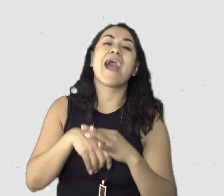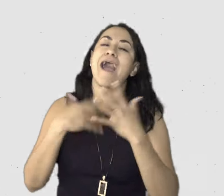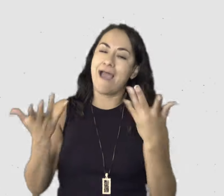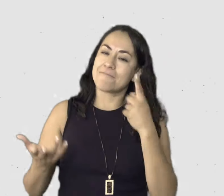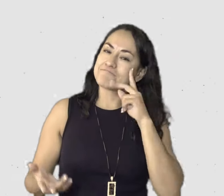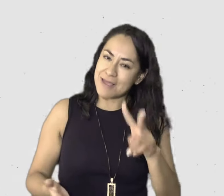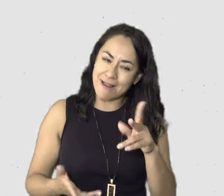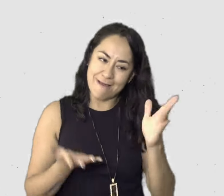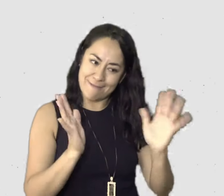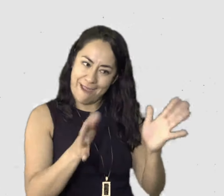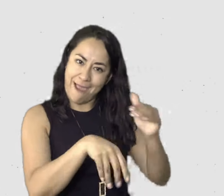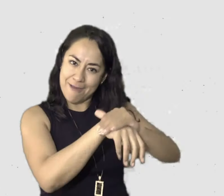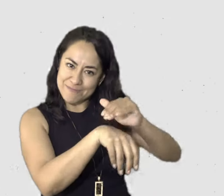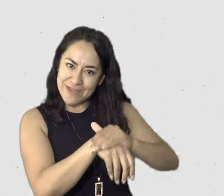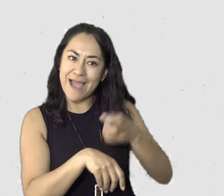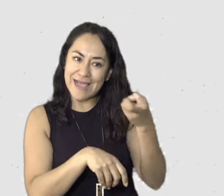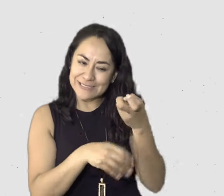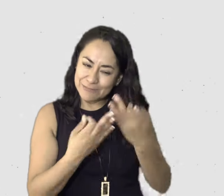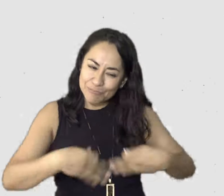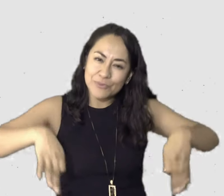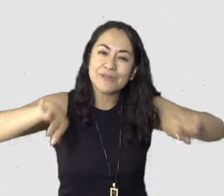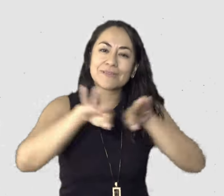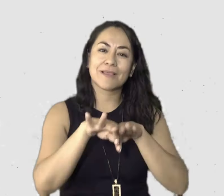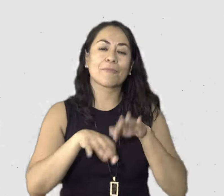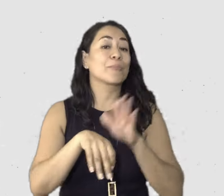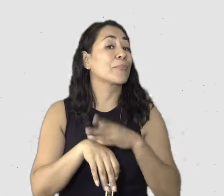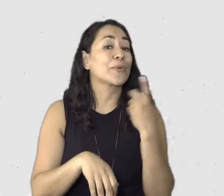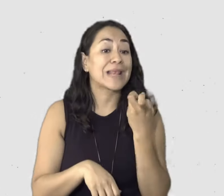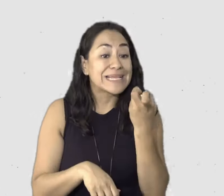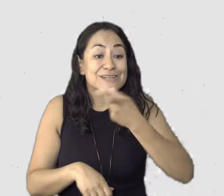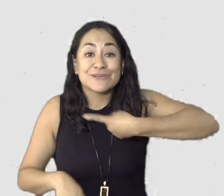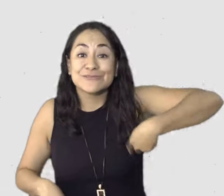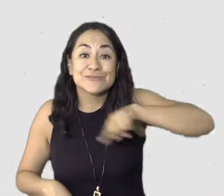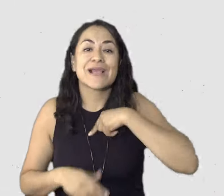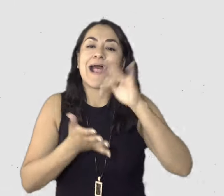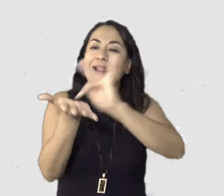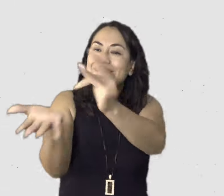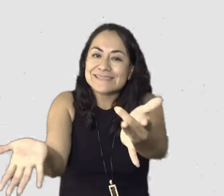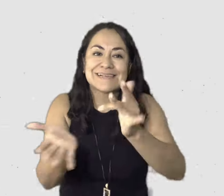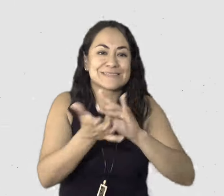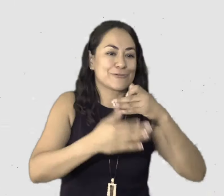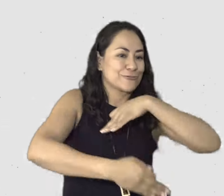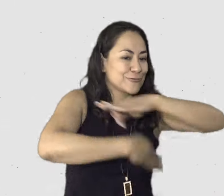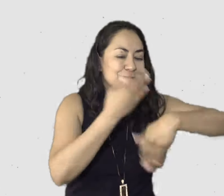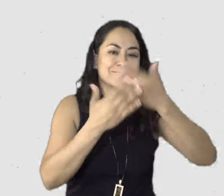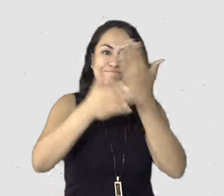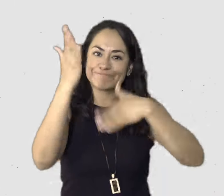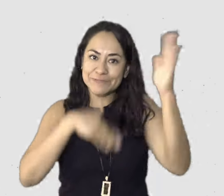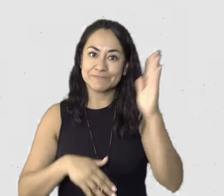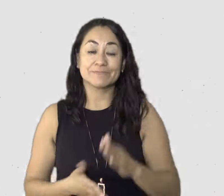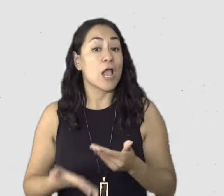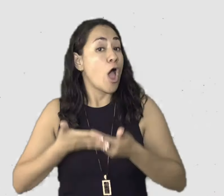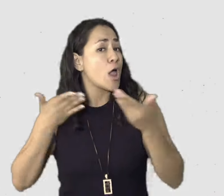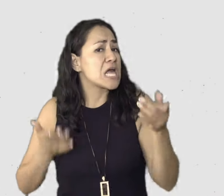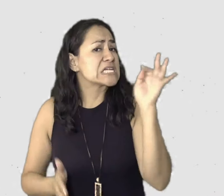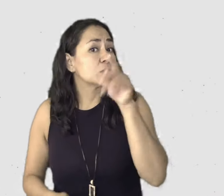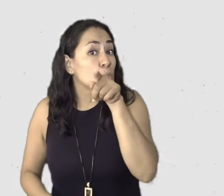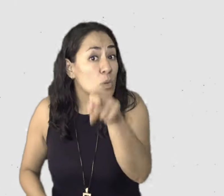recordatorio de seguir cuidándonos y, pues, procurándonos porque eso ha hecho la relación que tenemos lo que es. Sí. Si estás sola y no tienes una